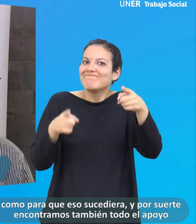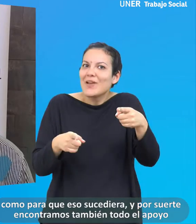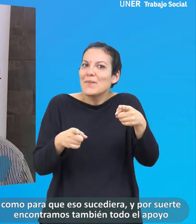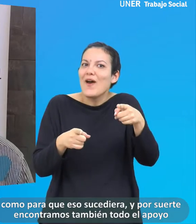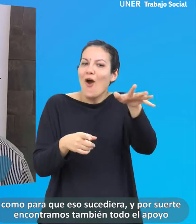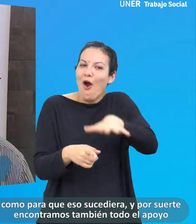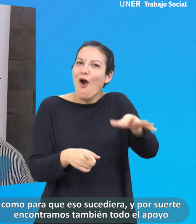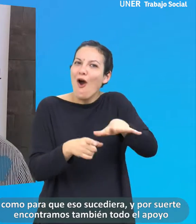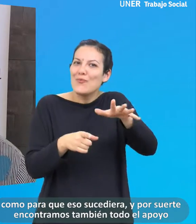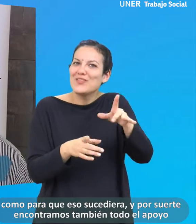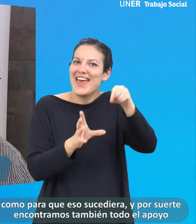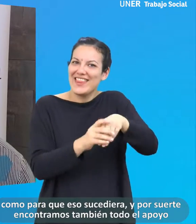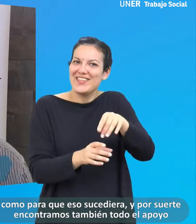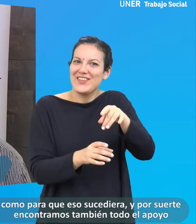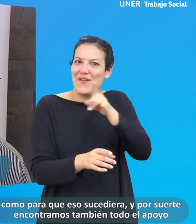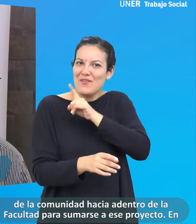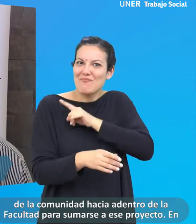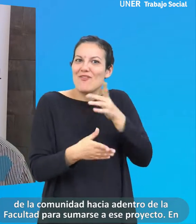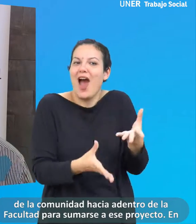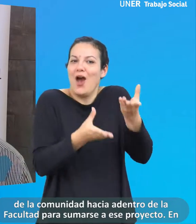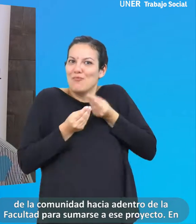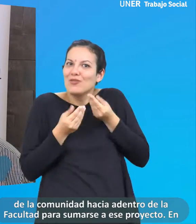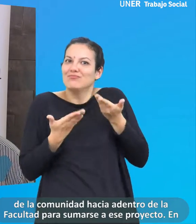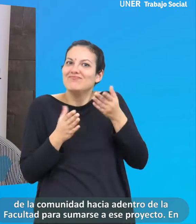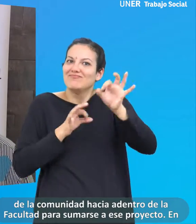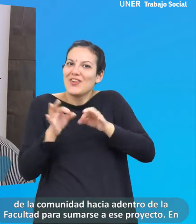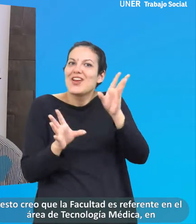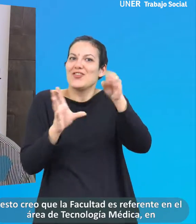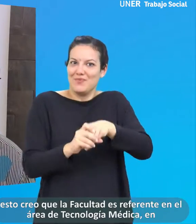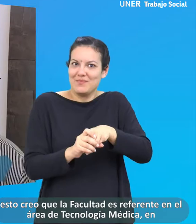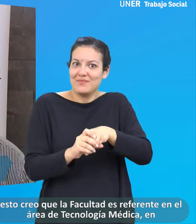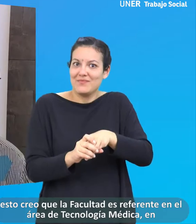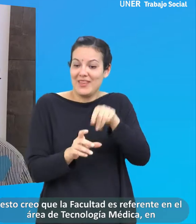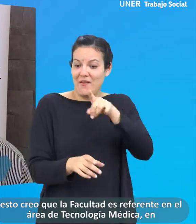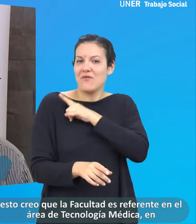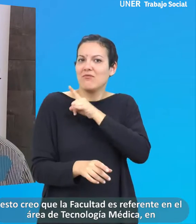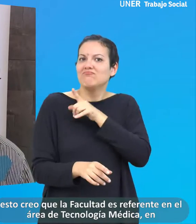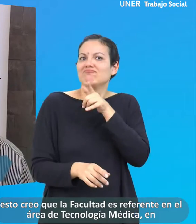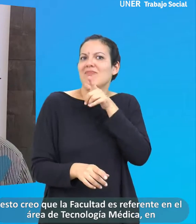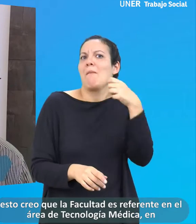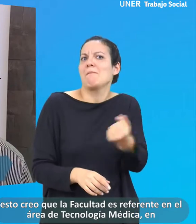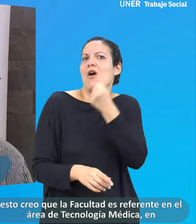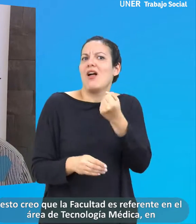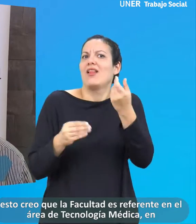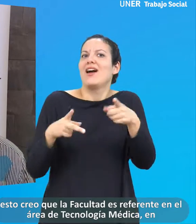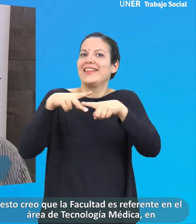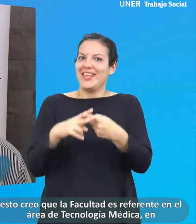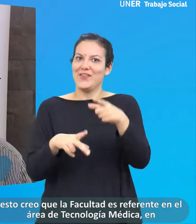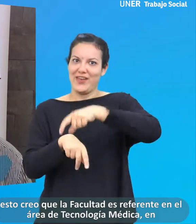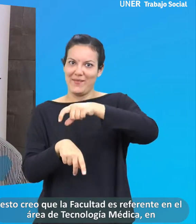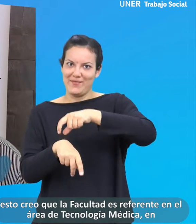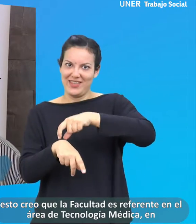suerte encontramos también todo el apoyo de la comunidad hacia dentro de la Facultad para sumarse a ese proyecto. La Facultad creo que es referente en el área de